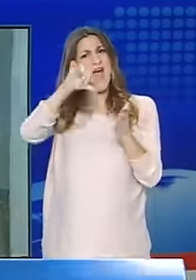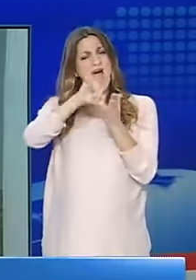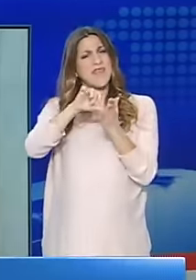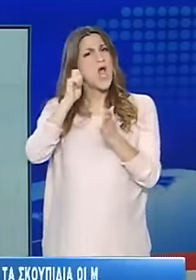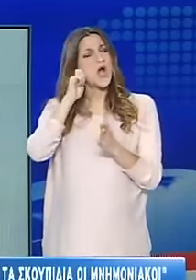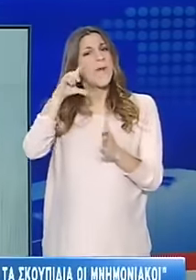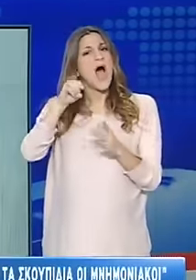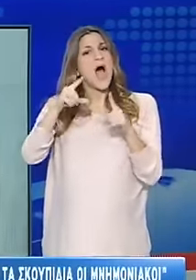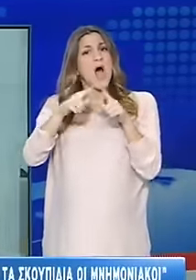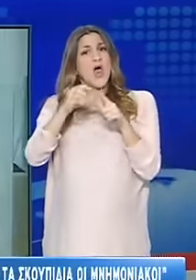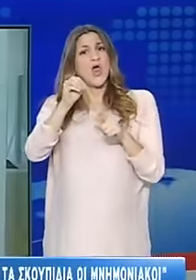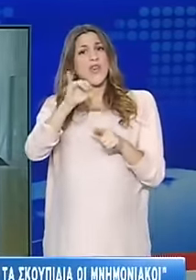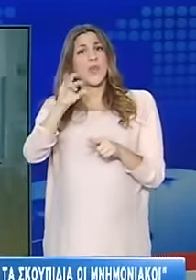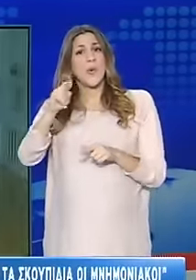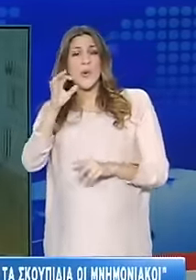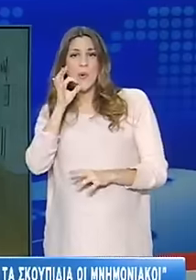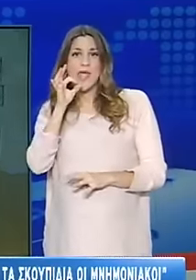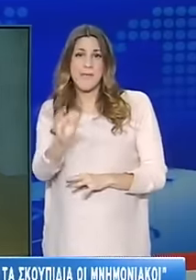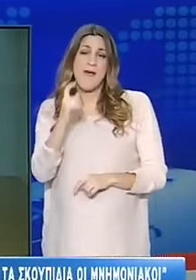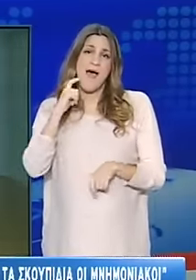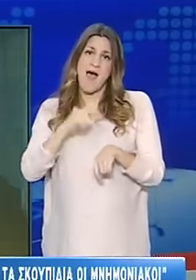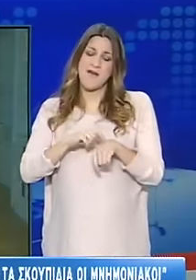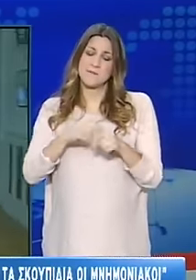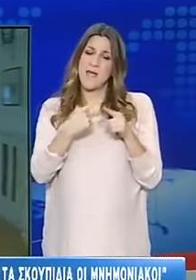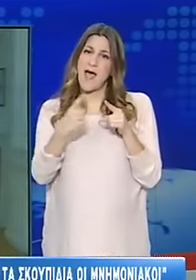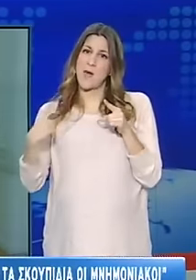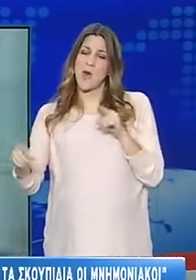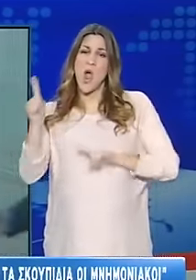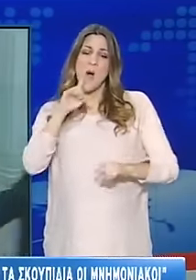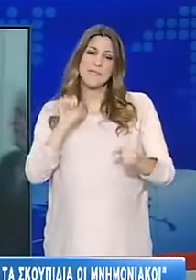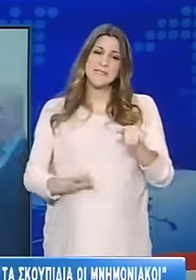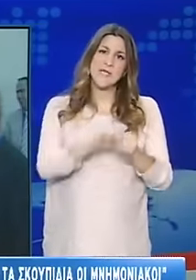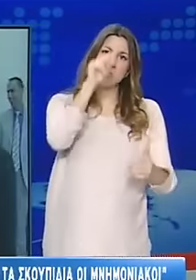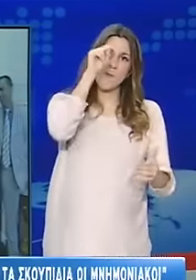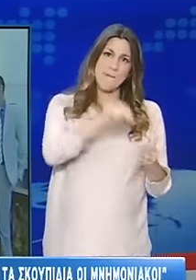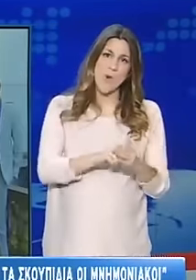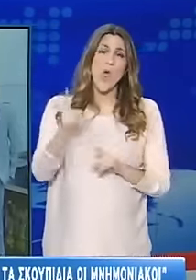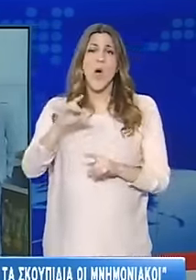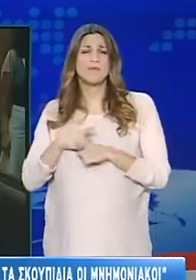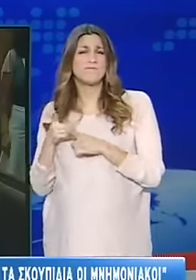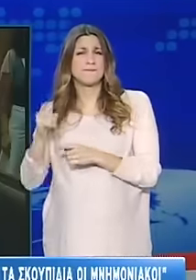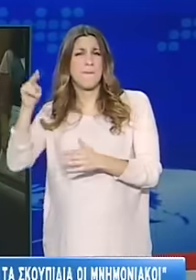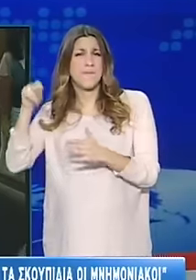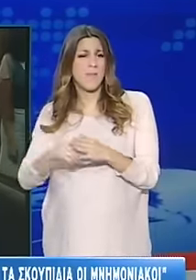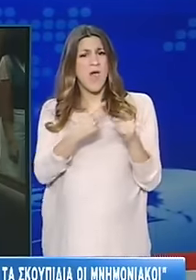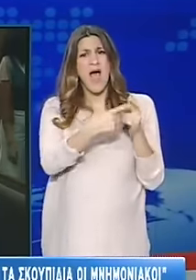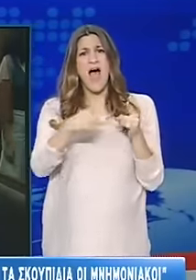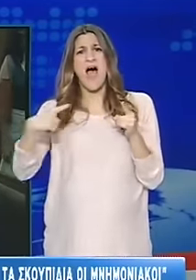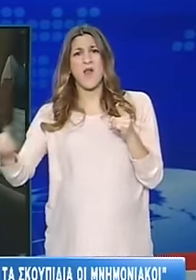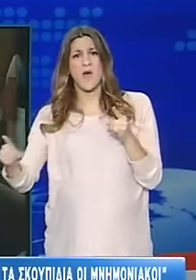μεταξύ άλλων ότι δεν μαζεύουν με τον ίδιο τρόπο τα σκουπίδια οι μνημονιακοί με τους αντιμνημονιακούς περιφερειάρχες, γιατί οι πρώτοι θα παίξουν με εργολαβικά